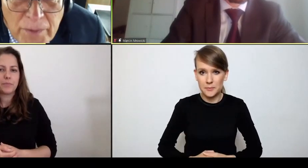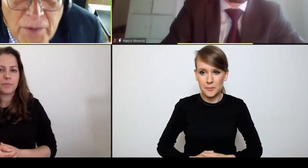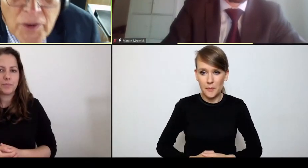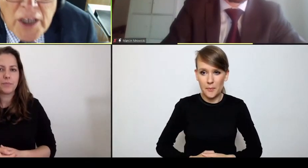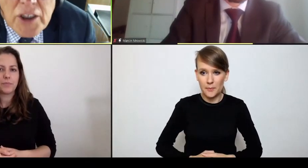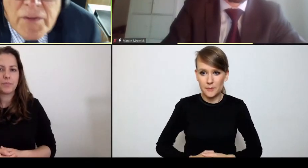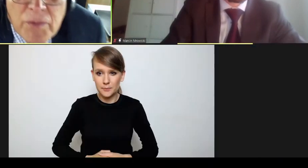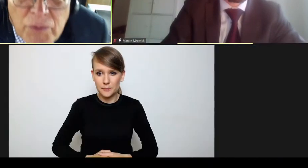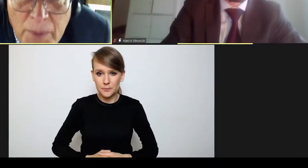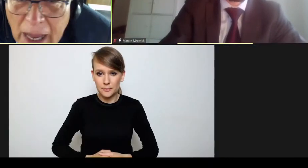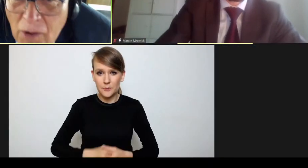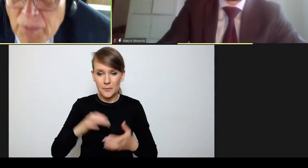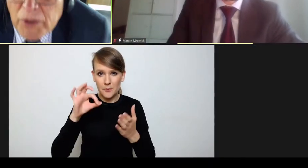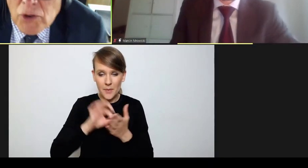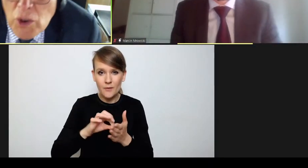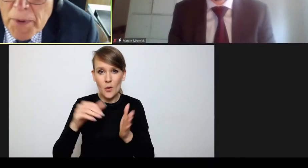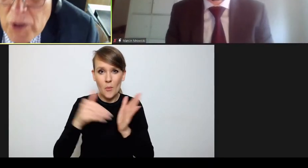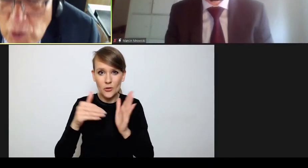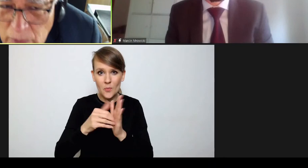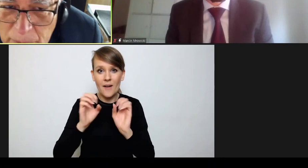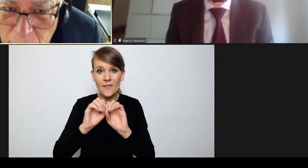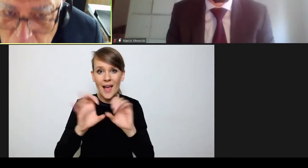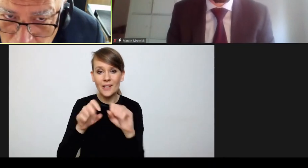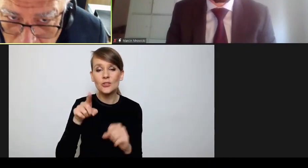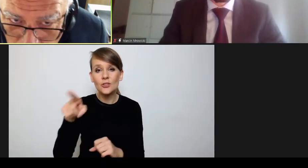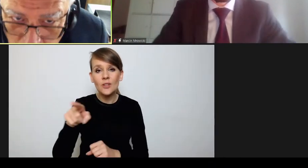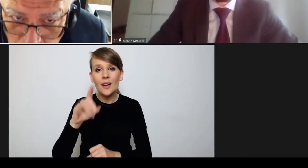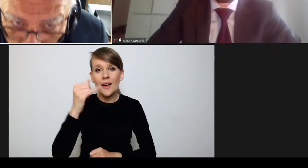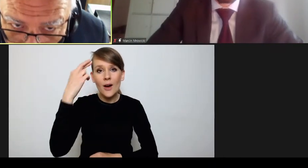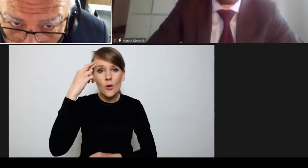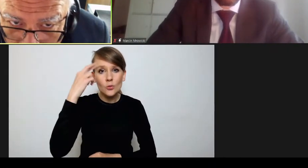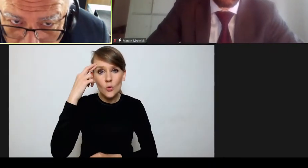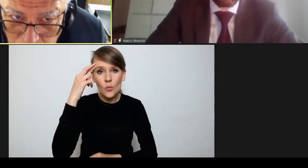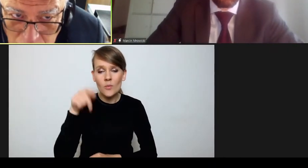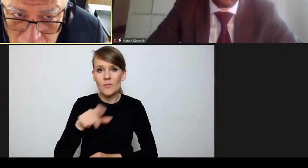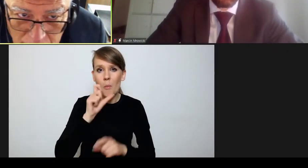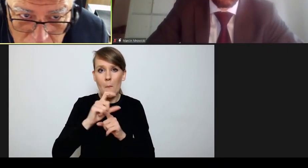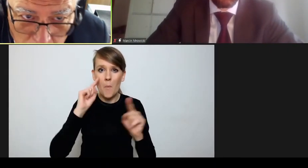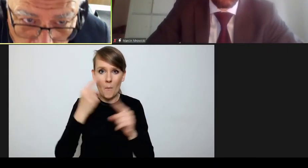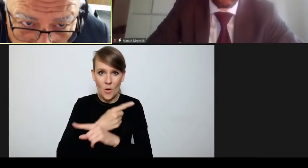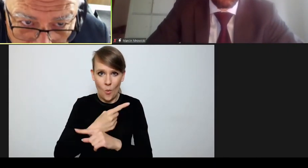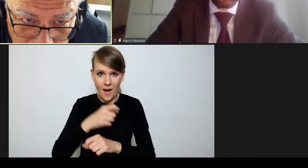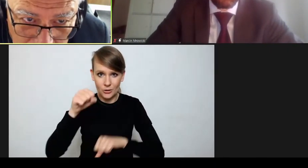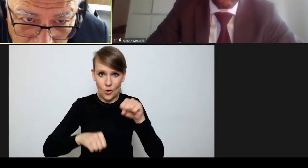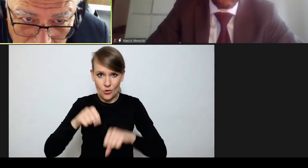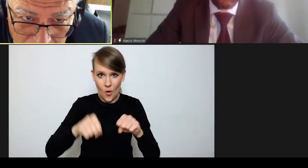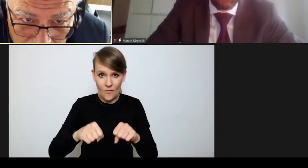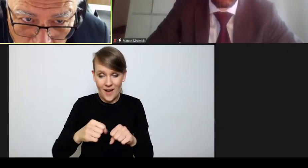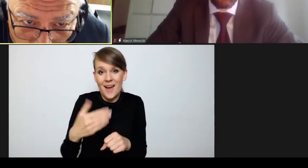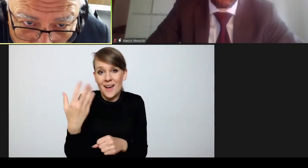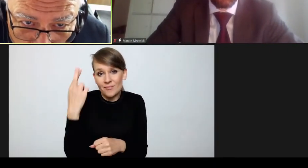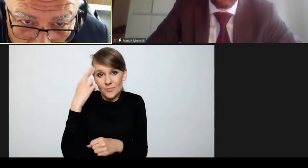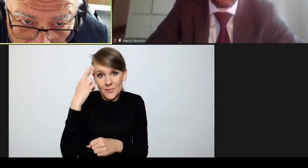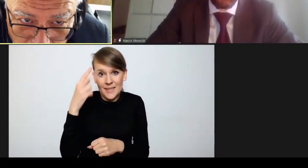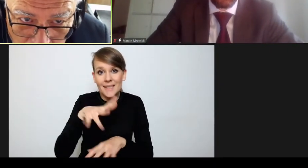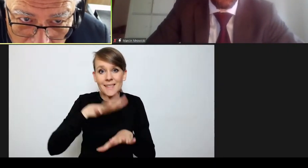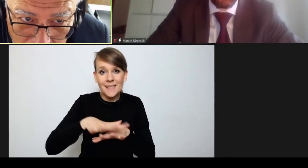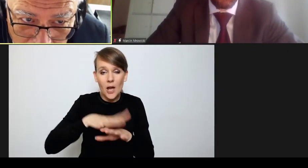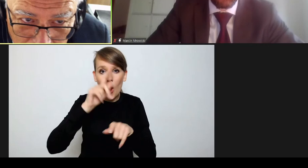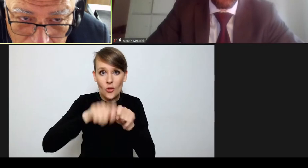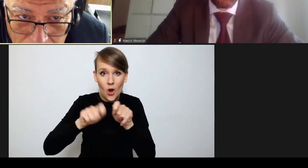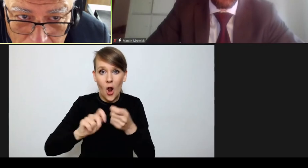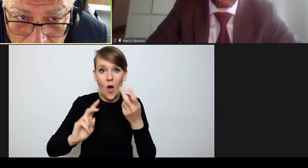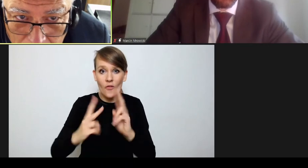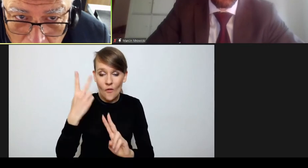Pewnie wyjaśnienia wymagałoby to, co Pan rozumie pod pojęciem pomyłki sądowej, no bo oczywiście, że po to jest system kontroli odwoławczej,